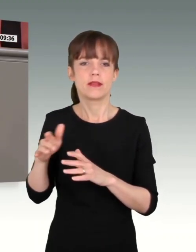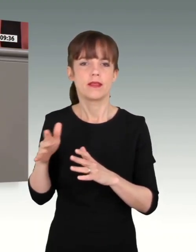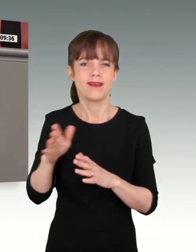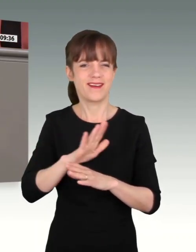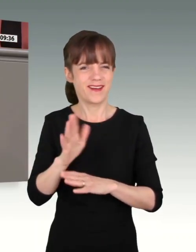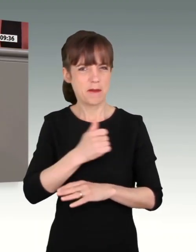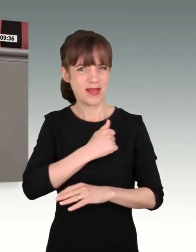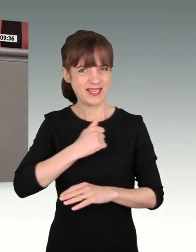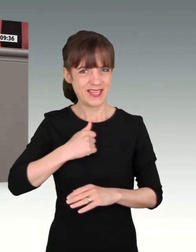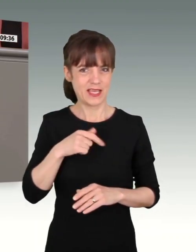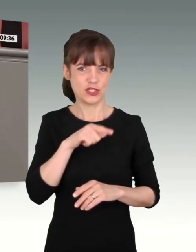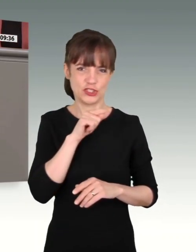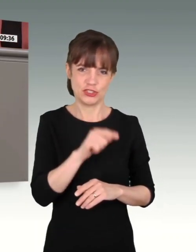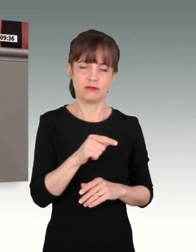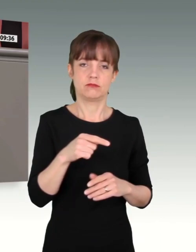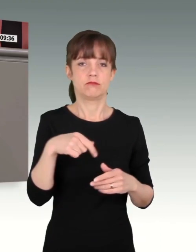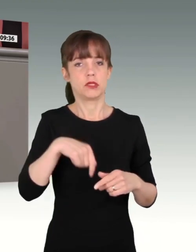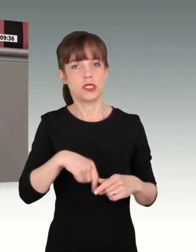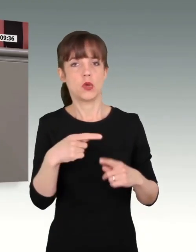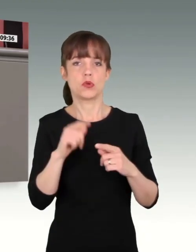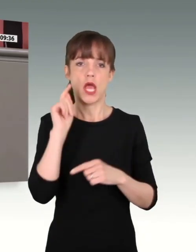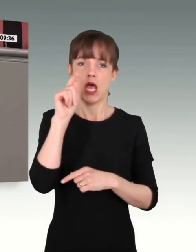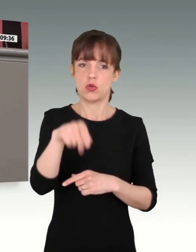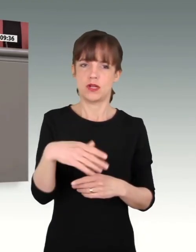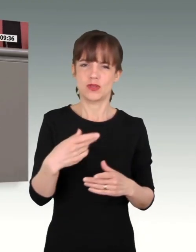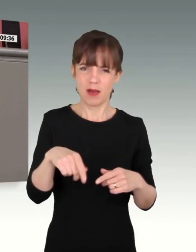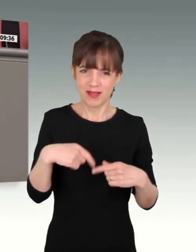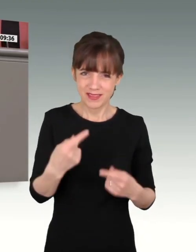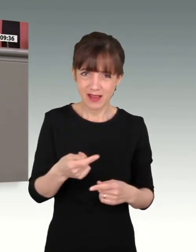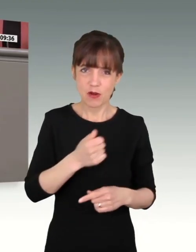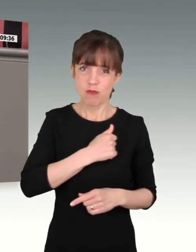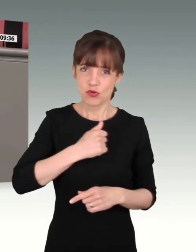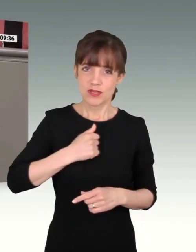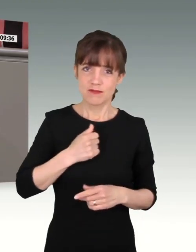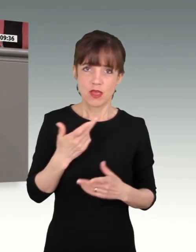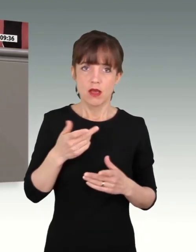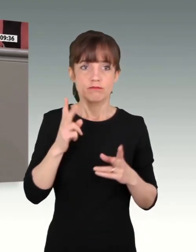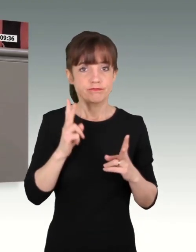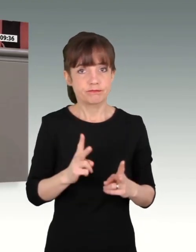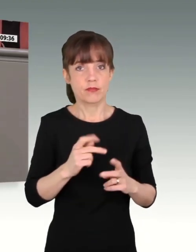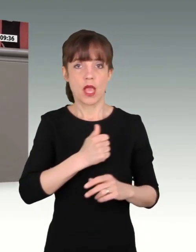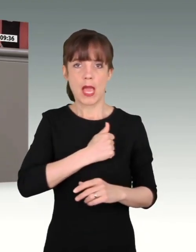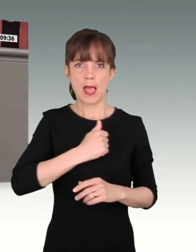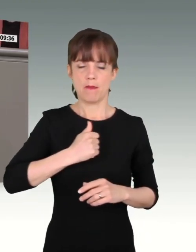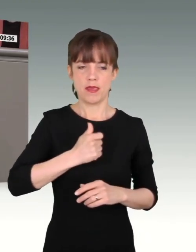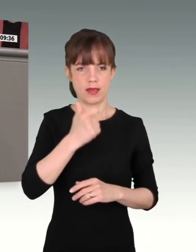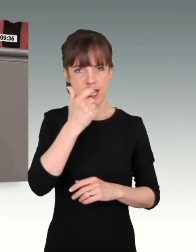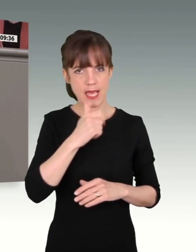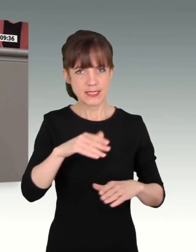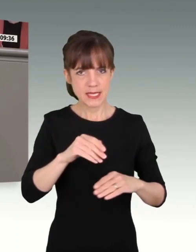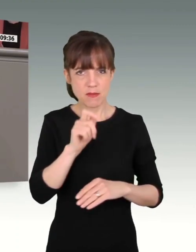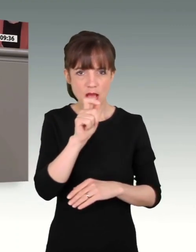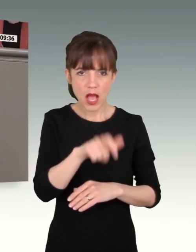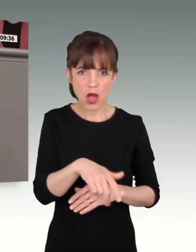ebenso wie im Auslandseinsatz. Dass Sie die Bundeswehr seit Ewigkeiten aber eben nicht wie eine ernstzunehmende Armee behandeln, spiegelt sich auch in